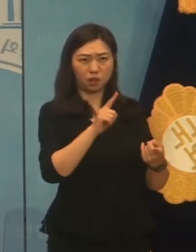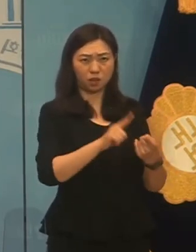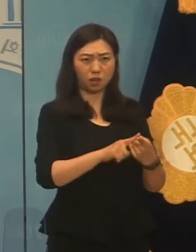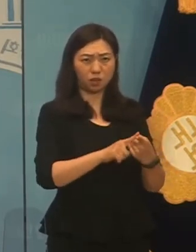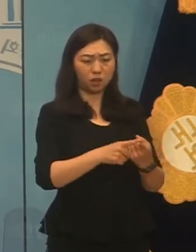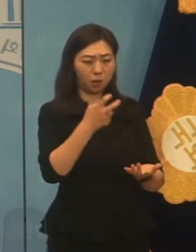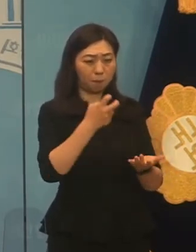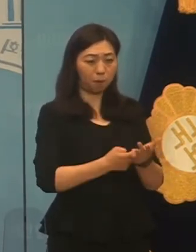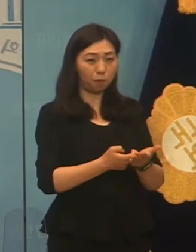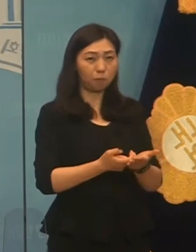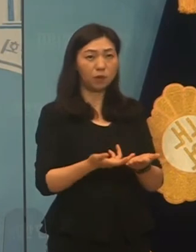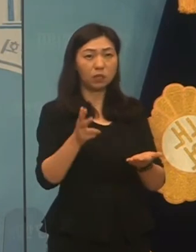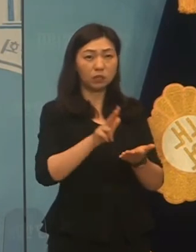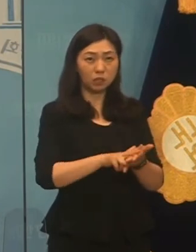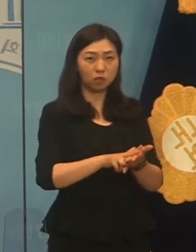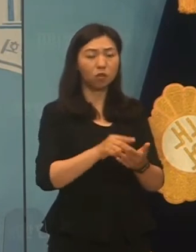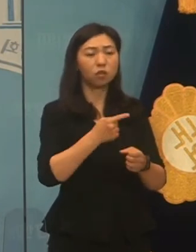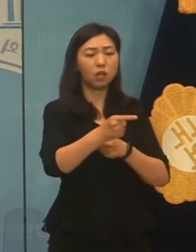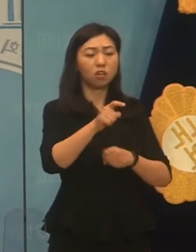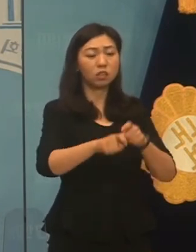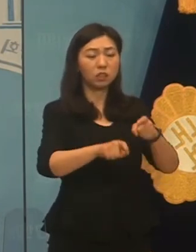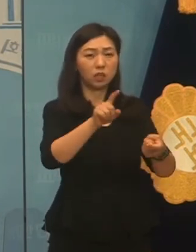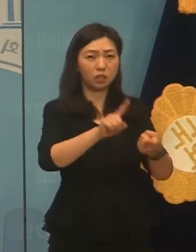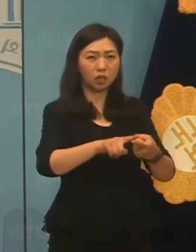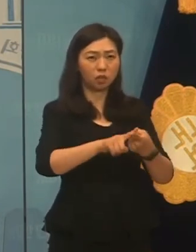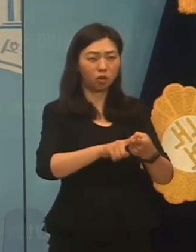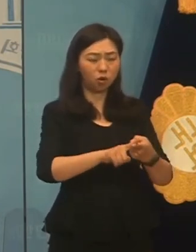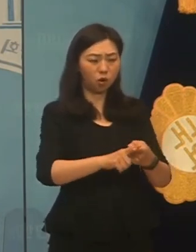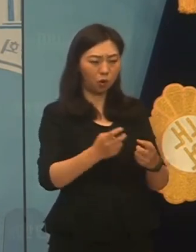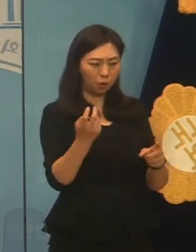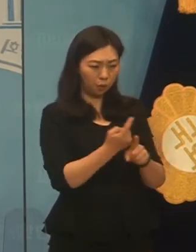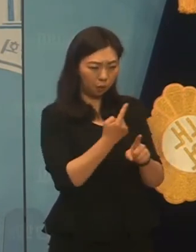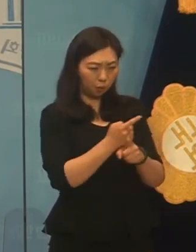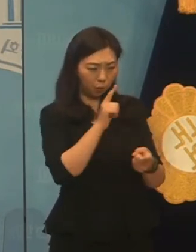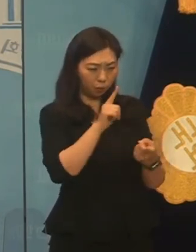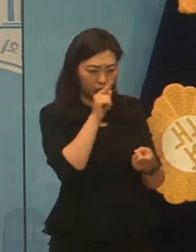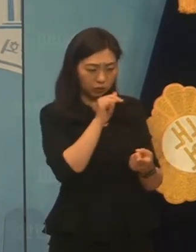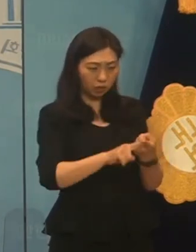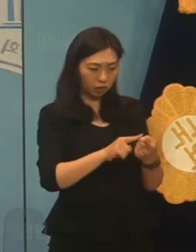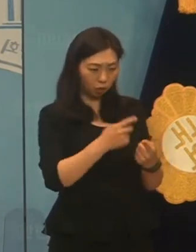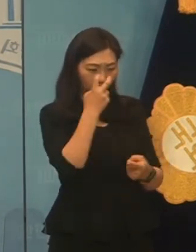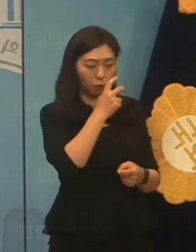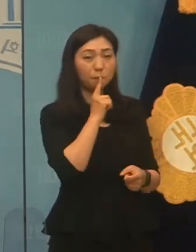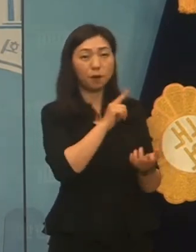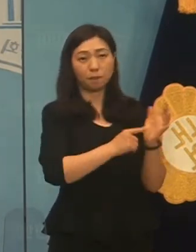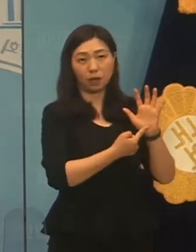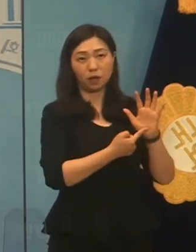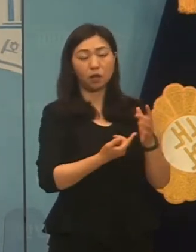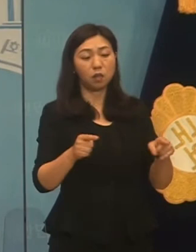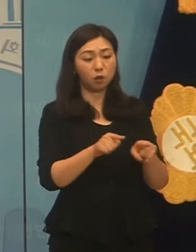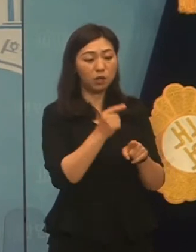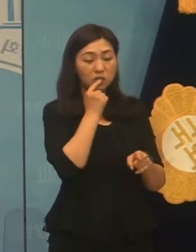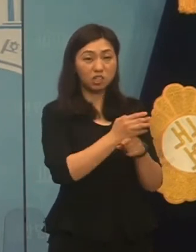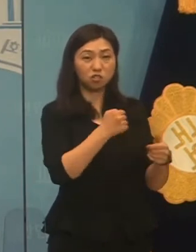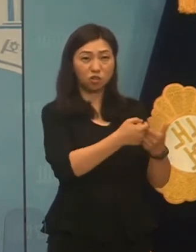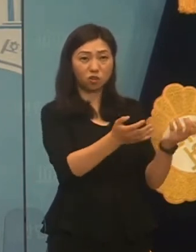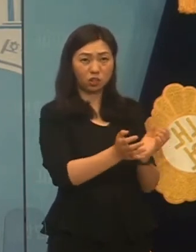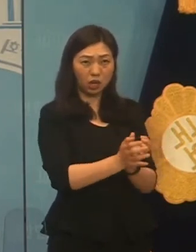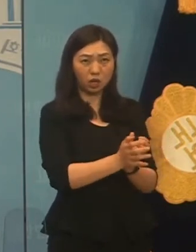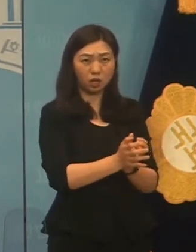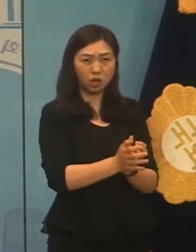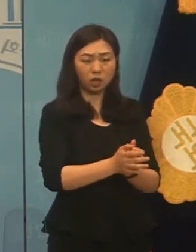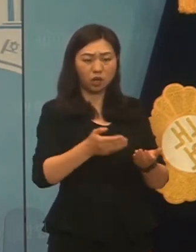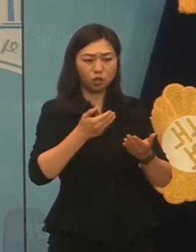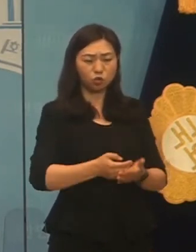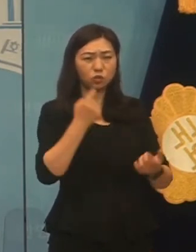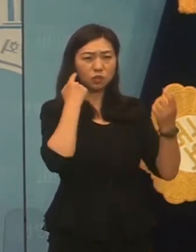점검하겠다고 말했습니다. 오늘 오후 1시 반에는 더불어민주당 한 의원이 중재법 개정안 발의